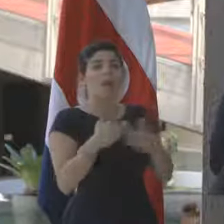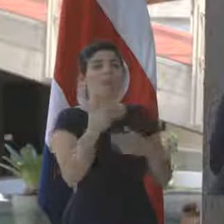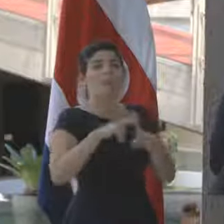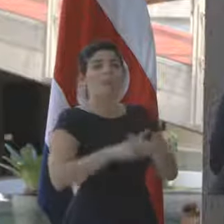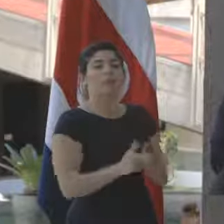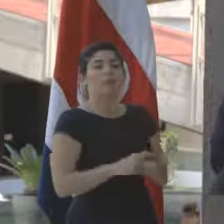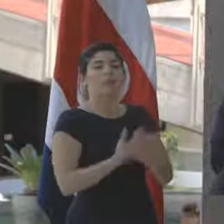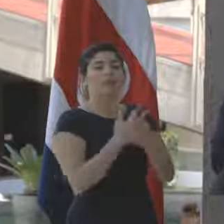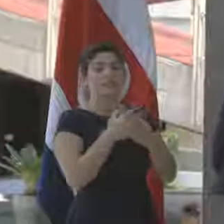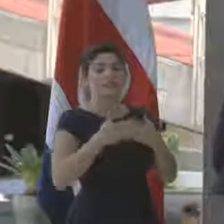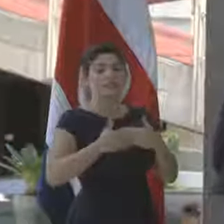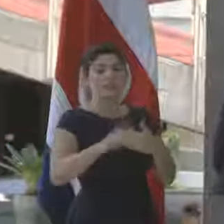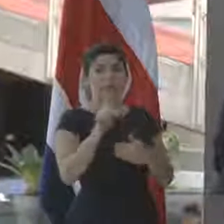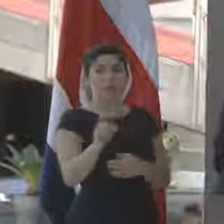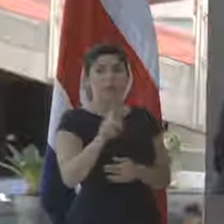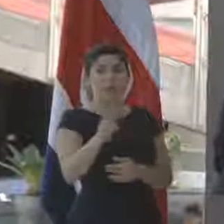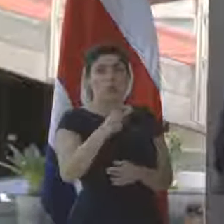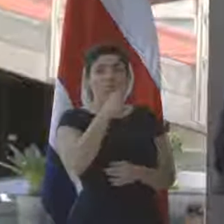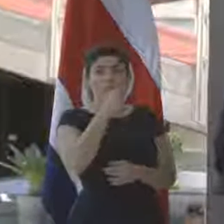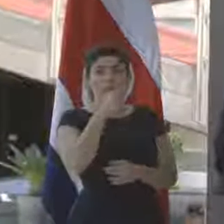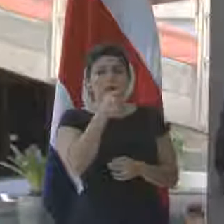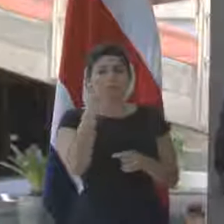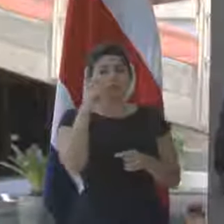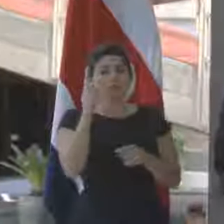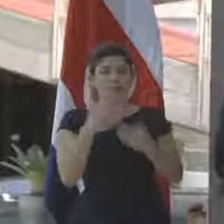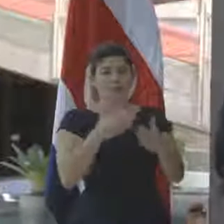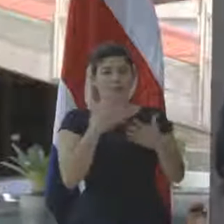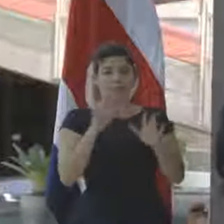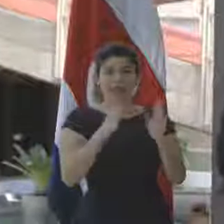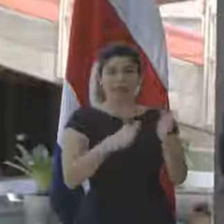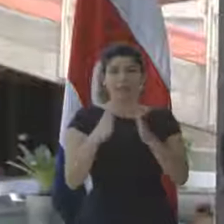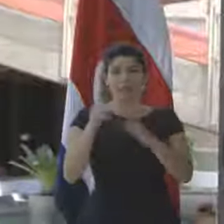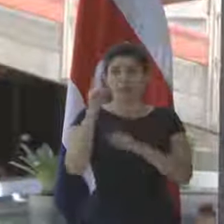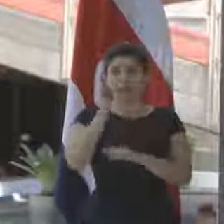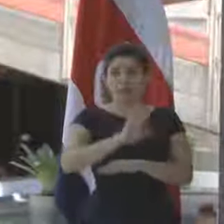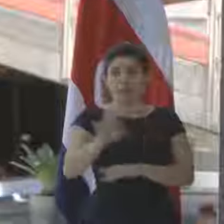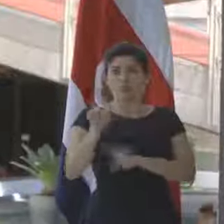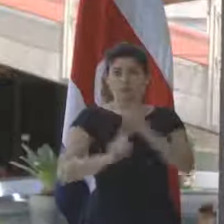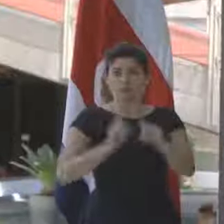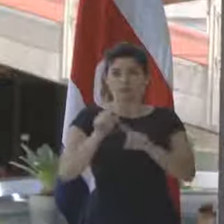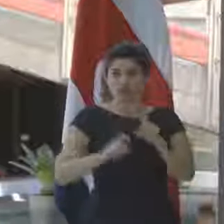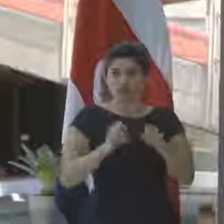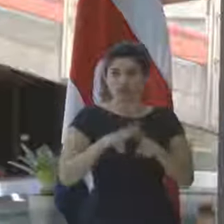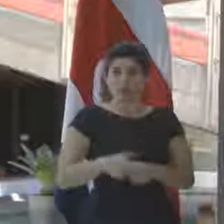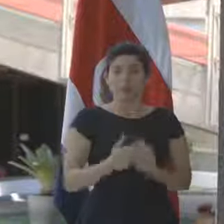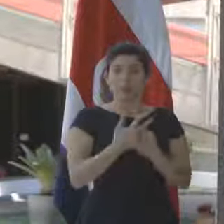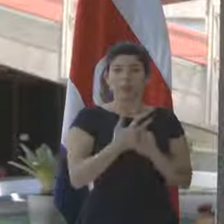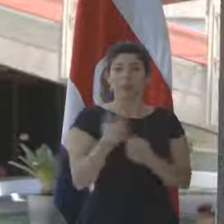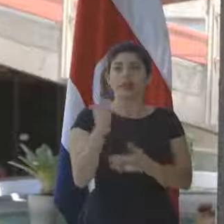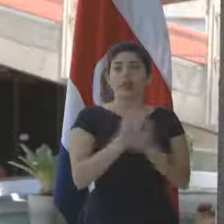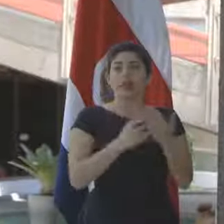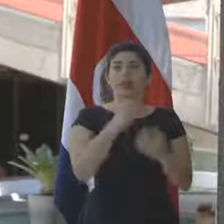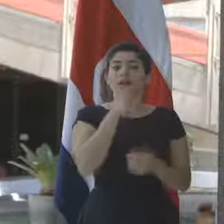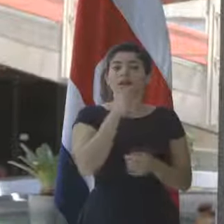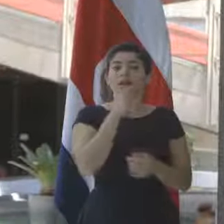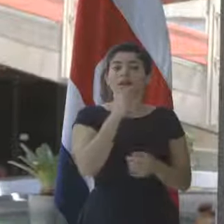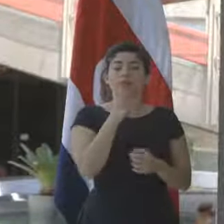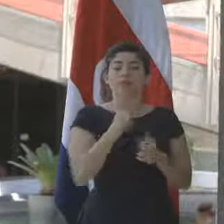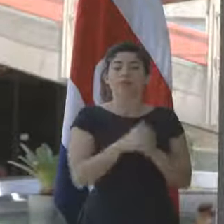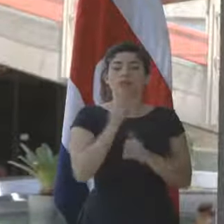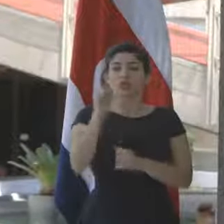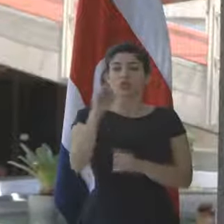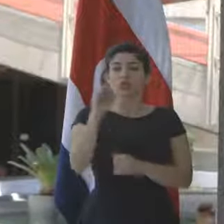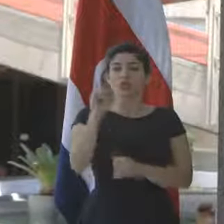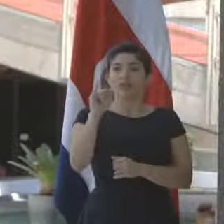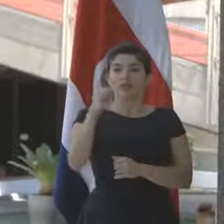con este periodo de consultas donde de comunicación previamente se organizaron para sus consultas. Iniciamos por parte de la prensa escrita con Sofía